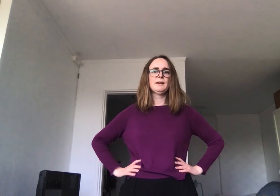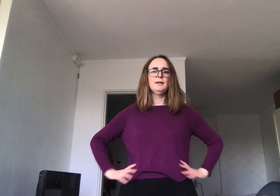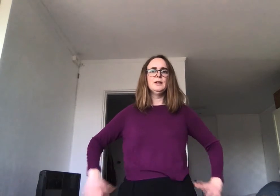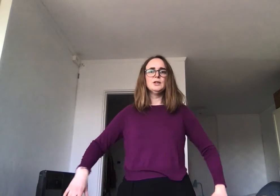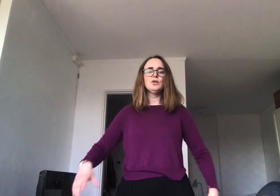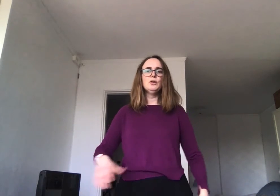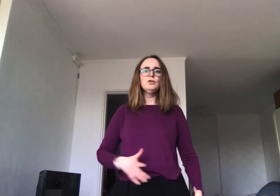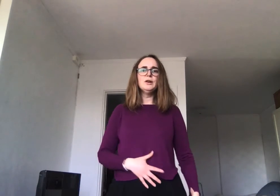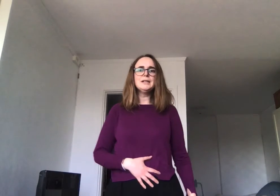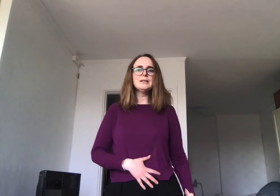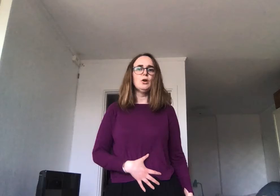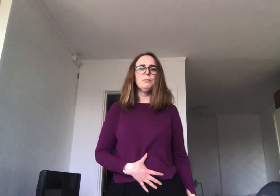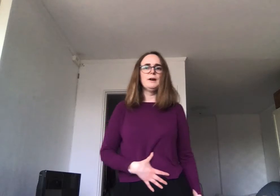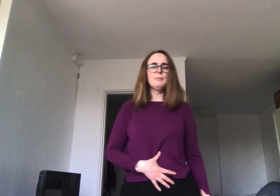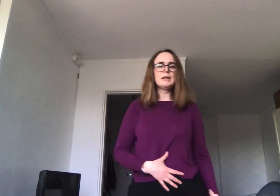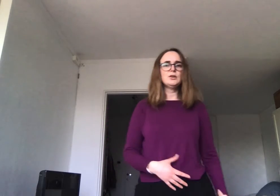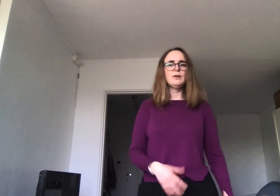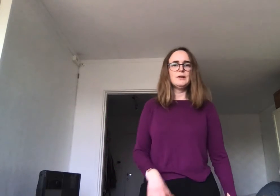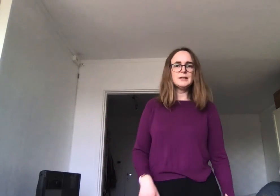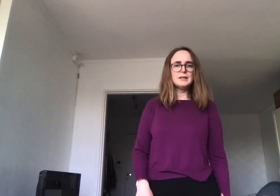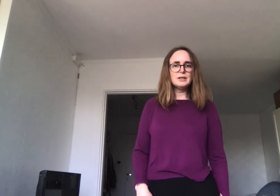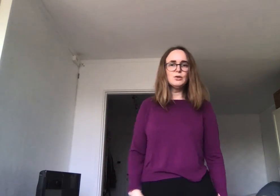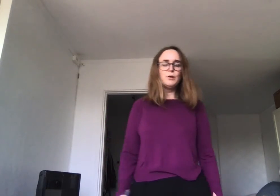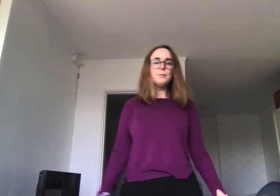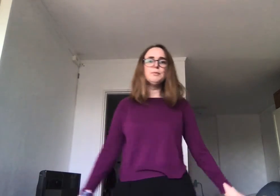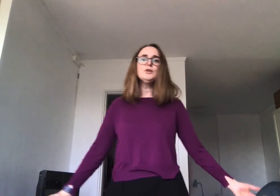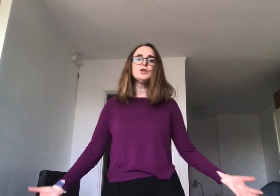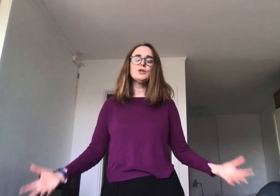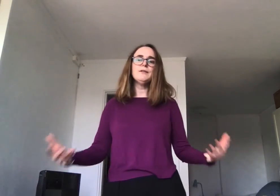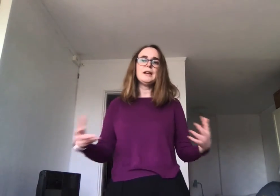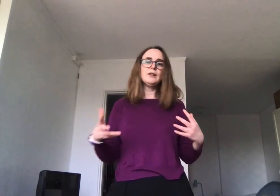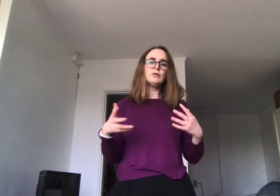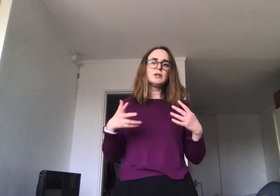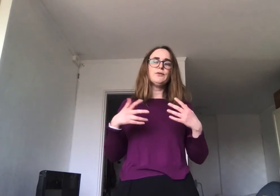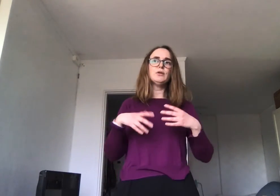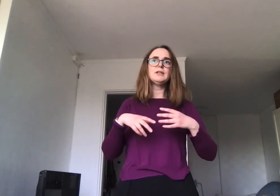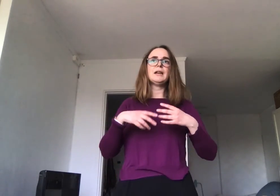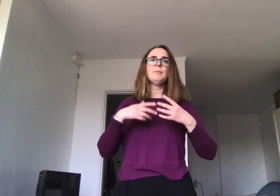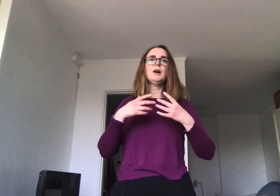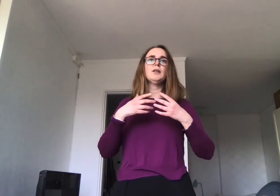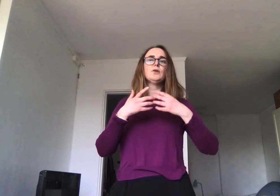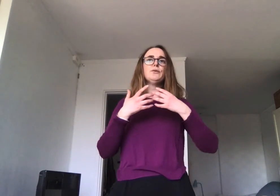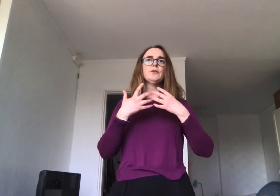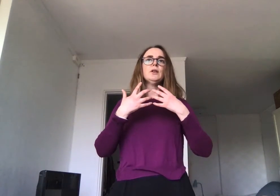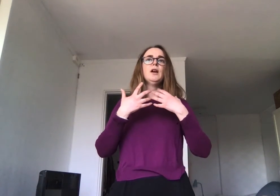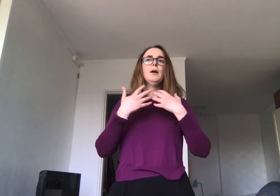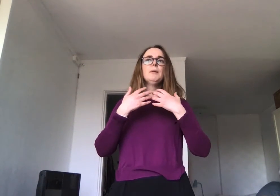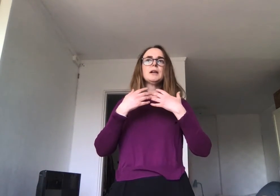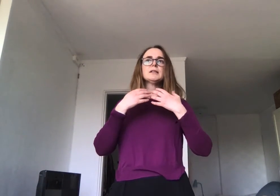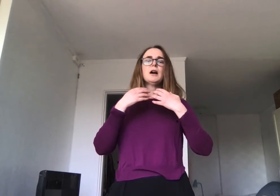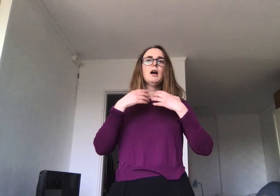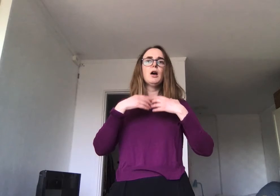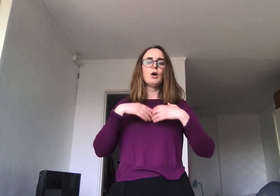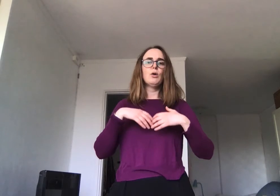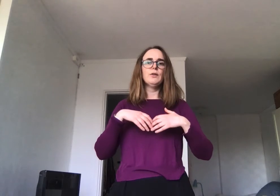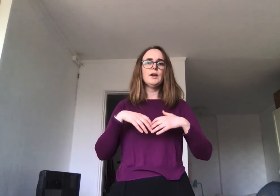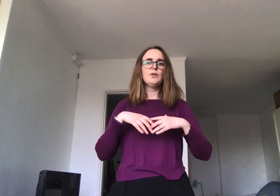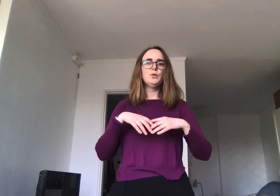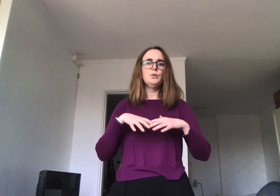Så når du gjør disse oppvarmingsøvelsene som går på pust, så vil jeg at du skal fokusere på at luften bare skal gå naturlig